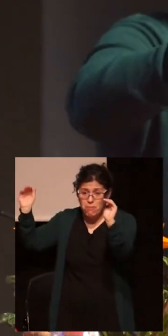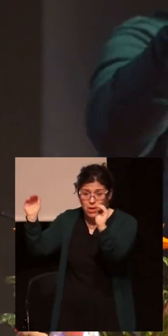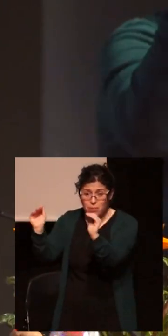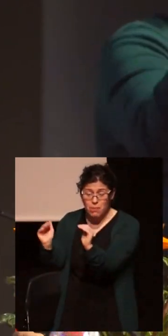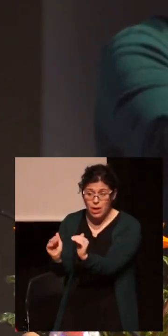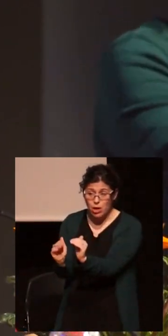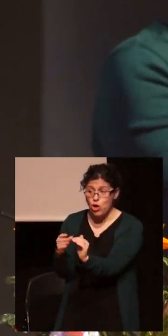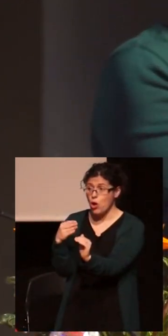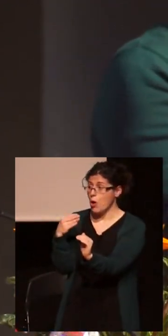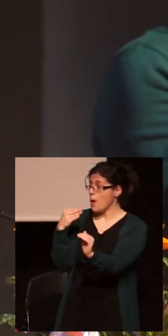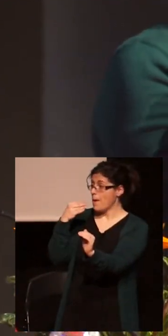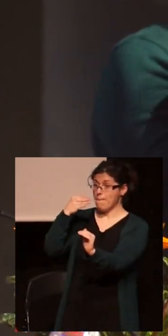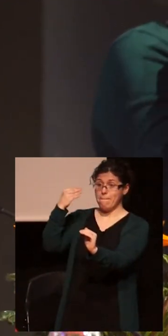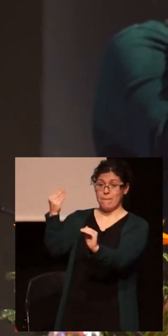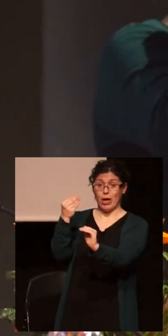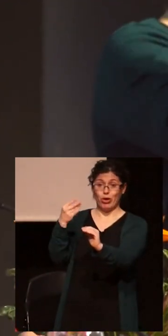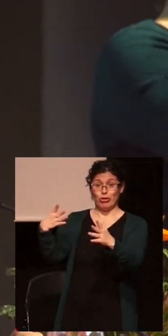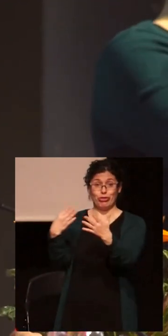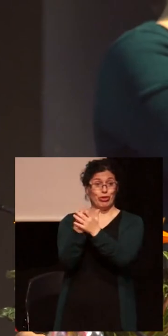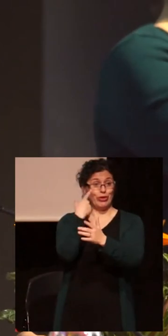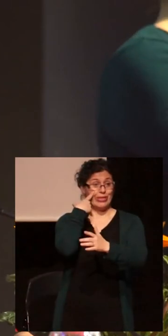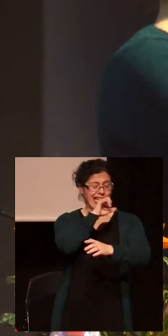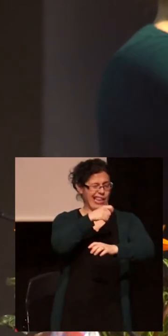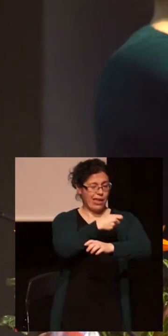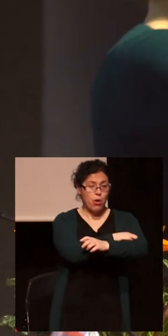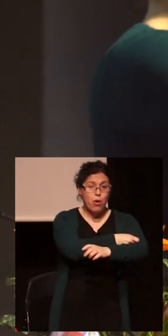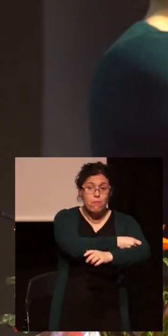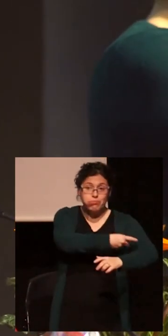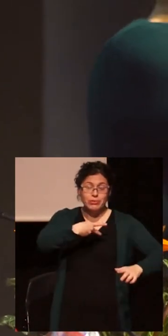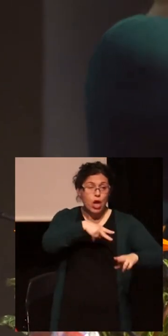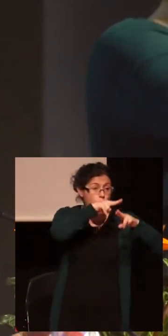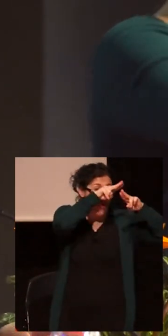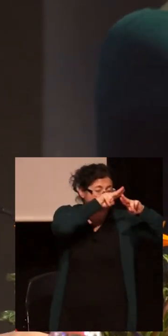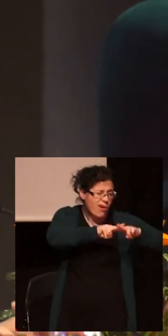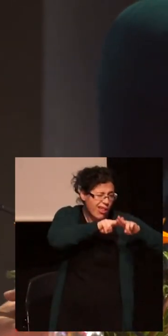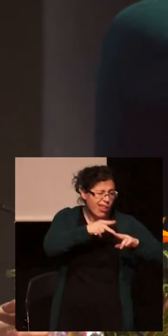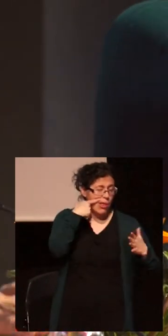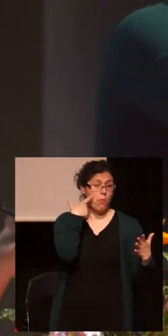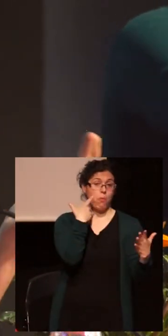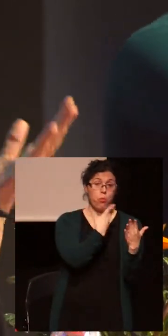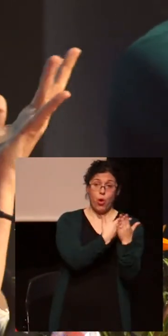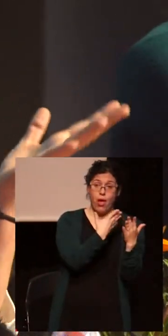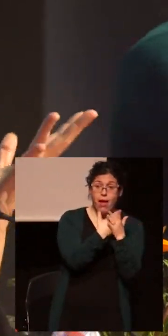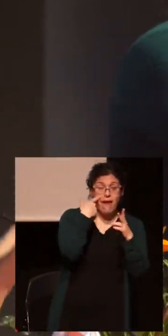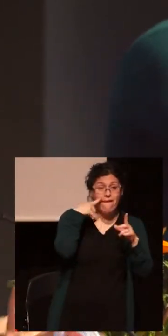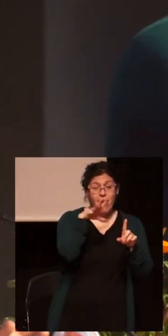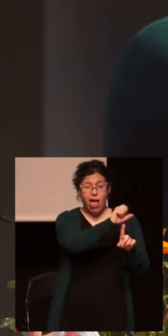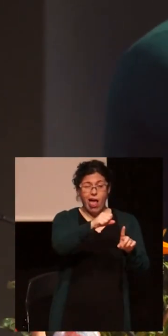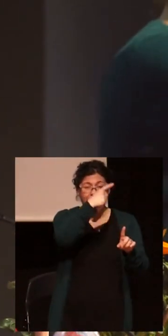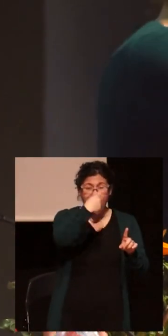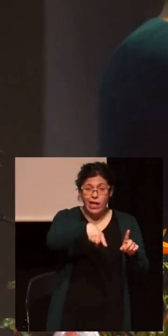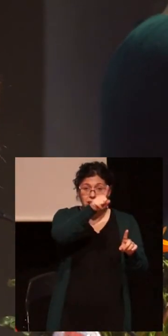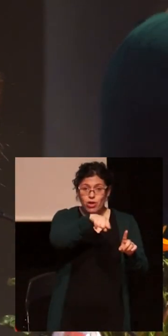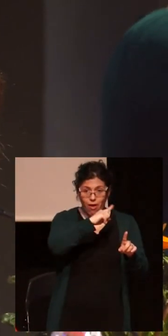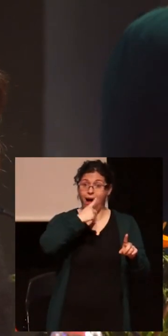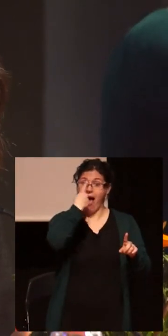aquí, un gómez, en el momento, dependiendo del resultado, pues un determinado gómez para que tú fueras funcionando por el mundo.